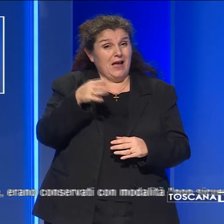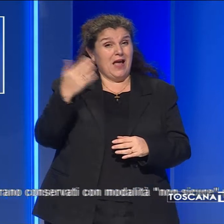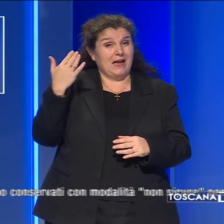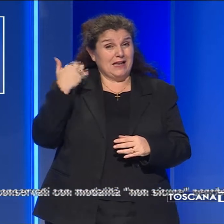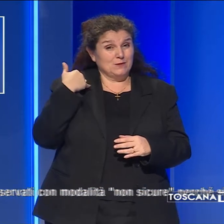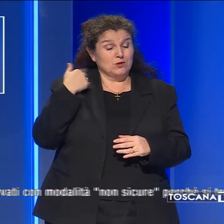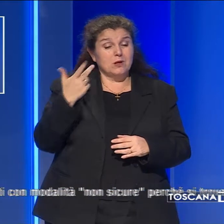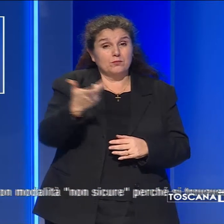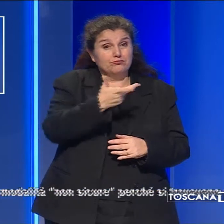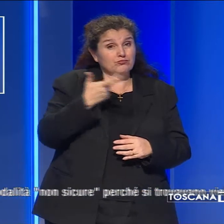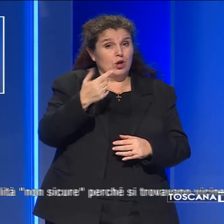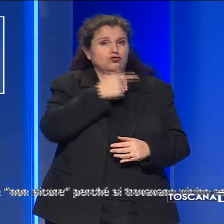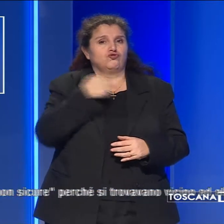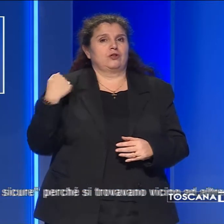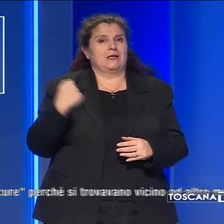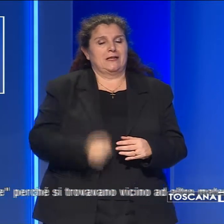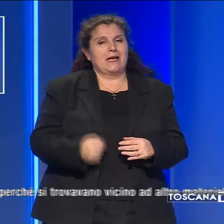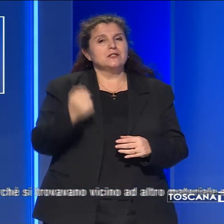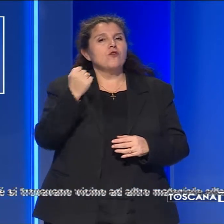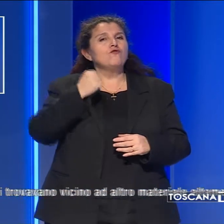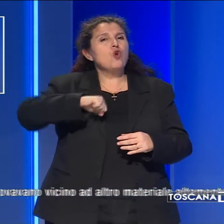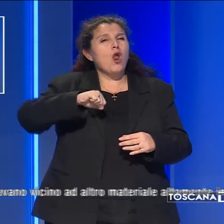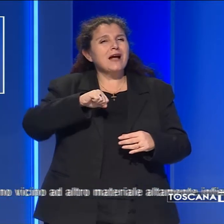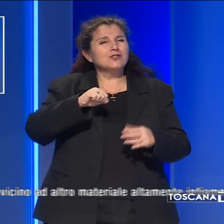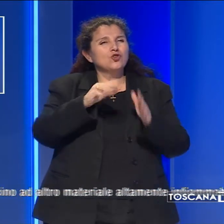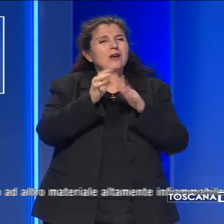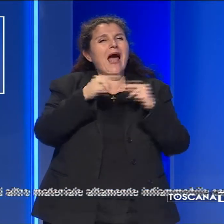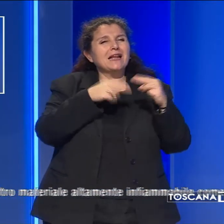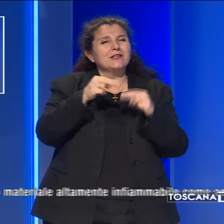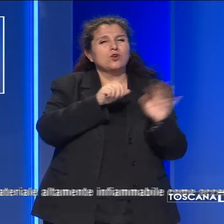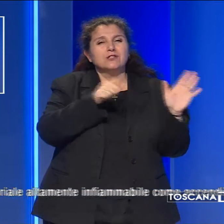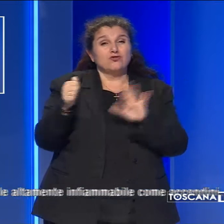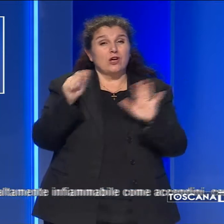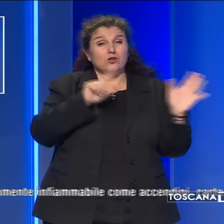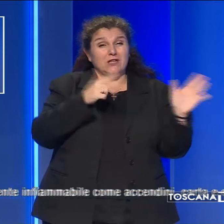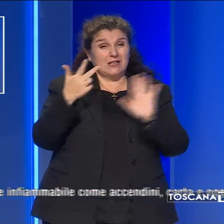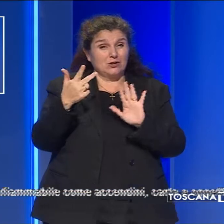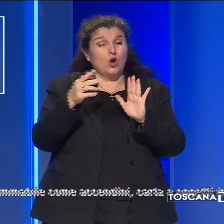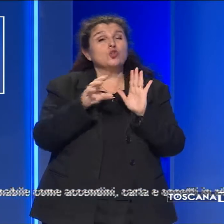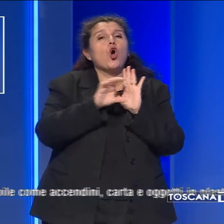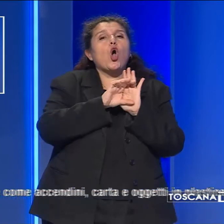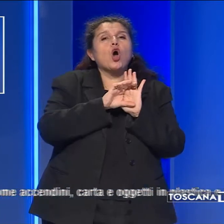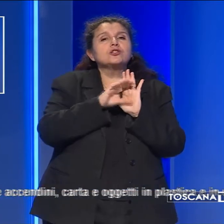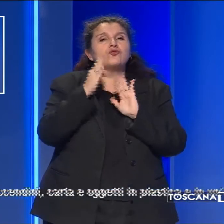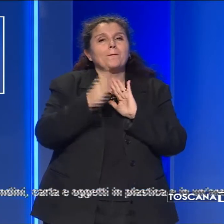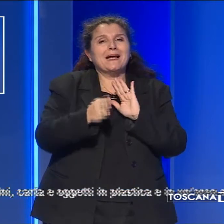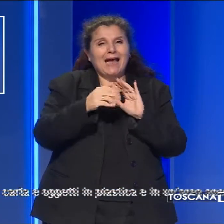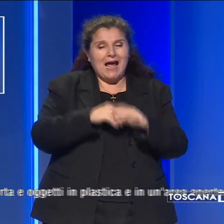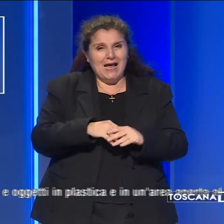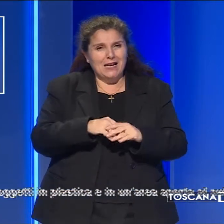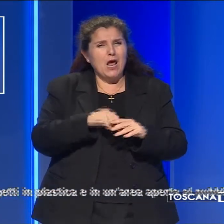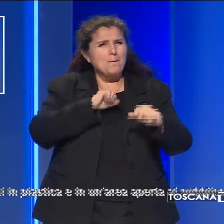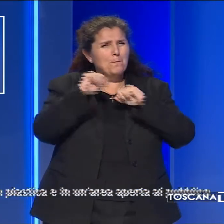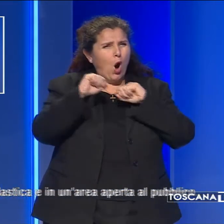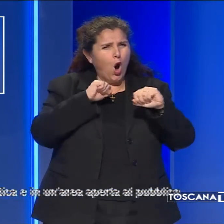tutti cinesi, per violazione dell'articolo 678 del codice penale. I botti